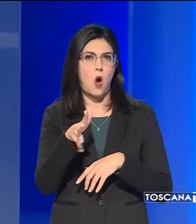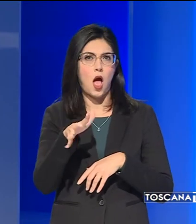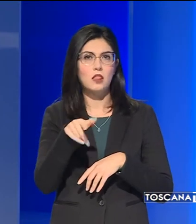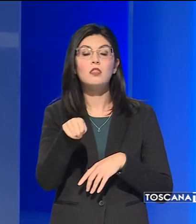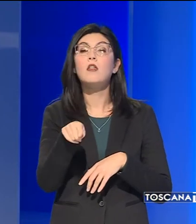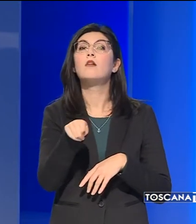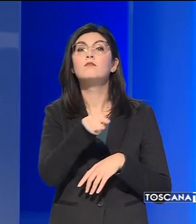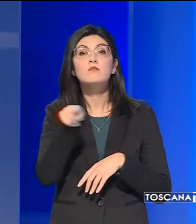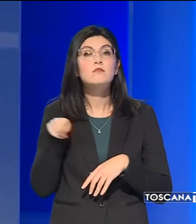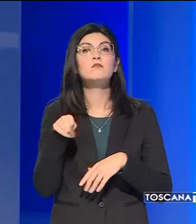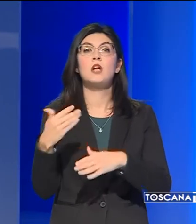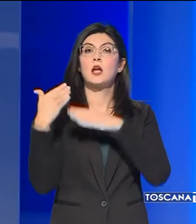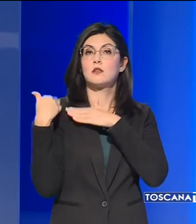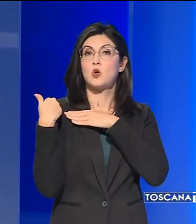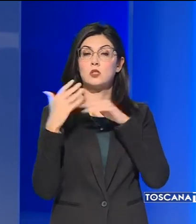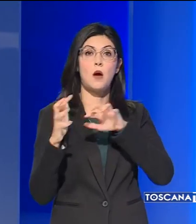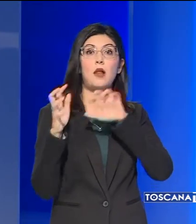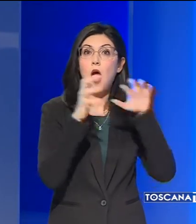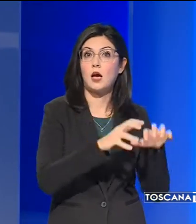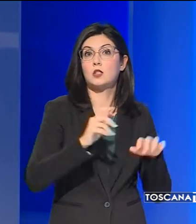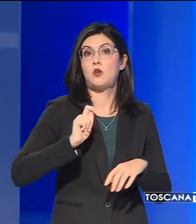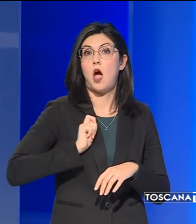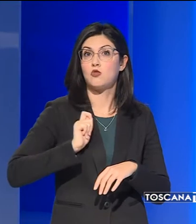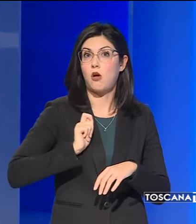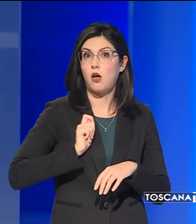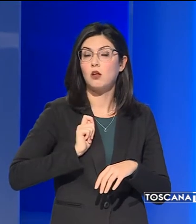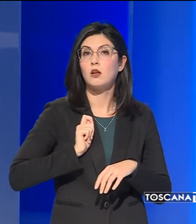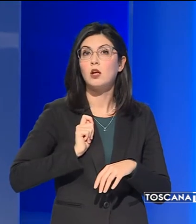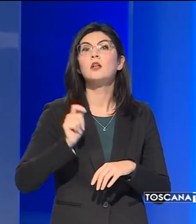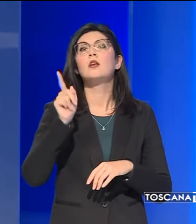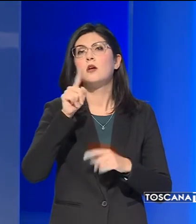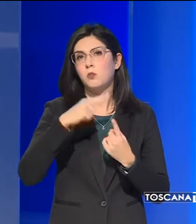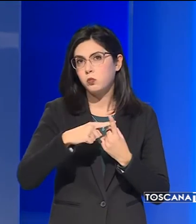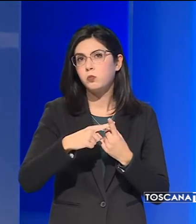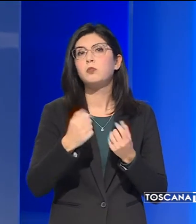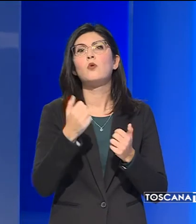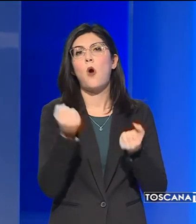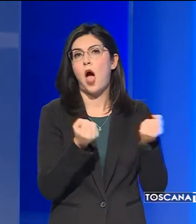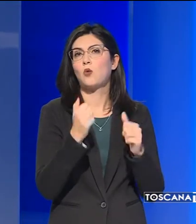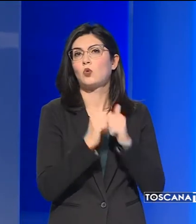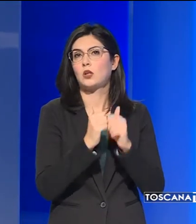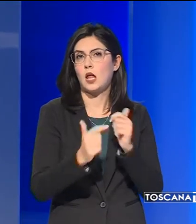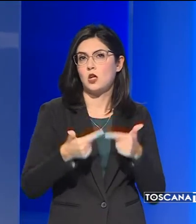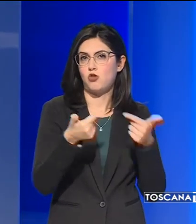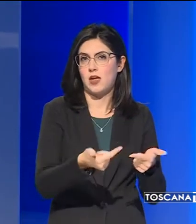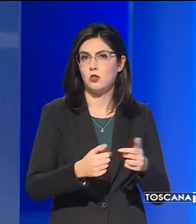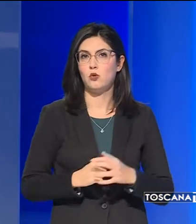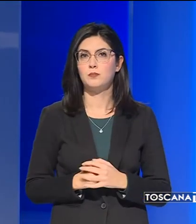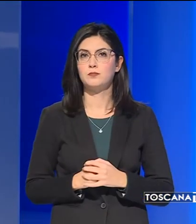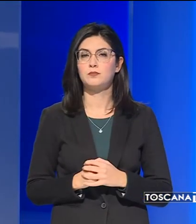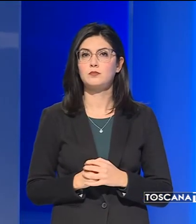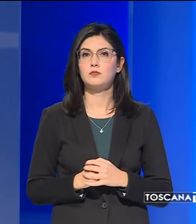resi responsabili dell'aggressione agli agenti. Ma anche dei danneggiamenti alle auto delle forze dell'ordine.